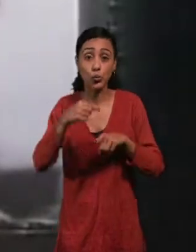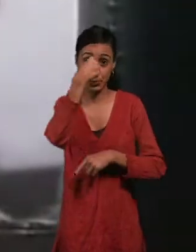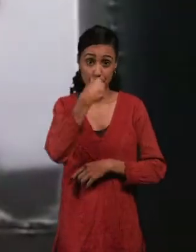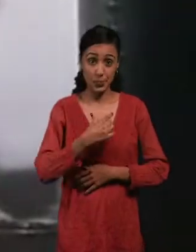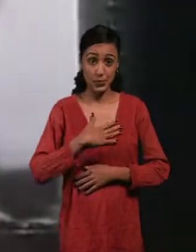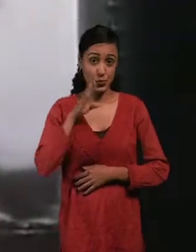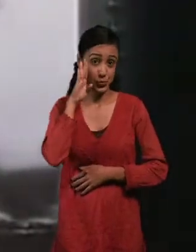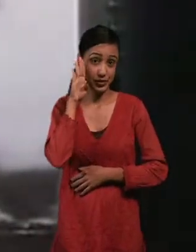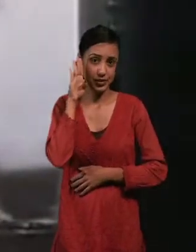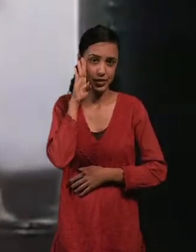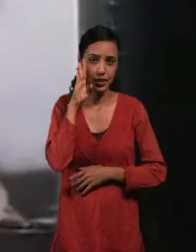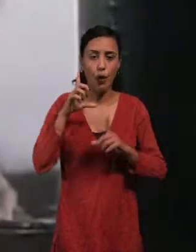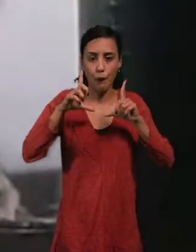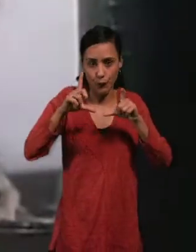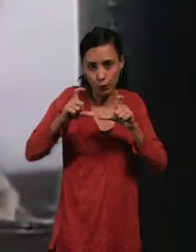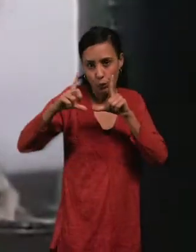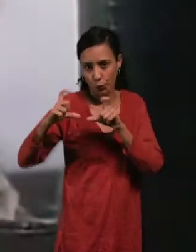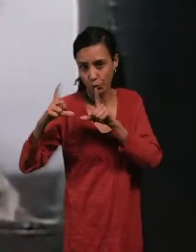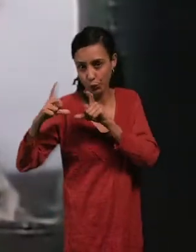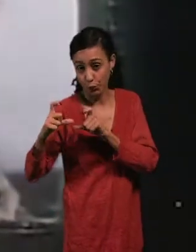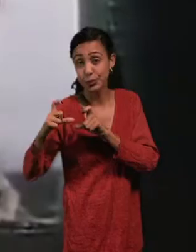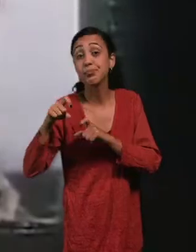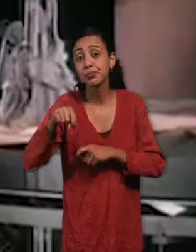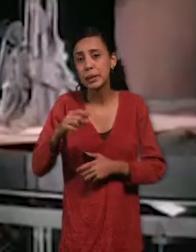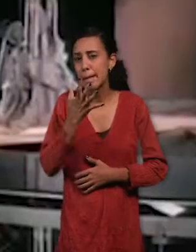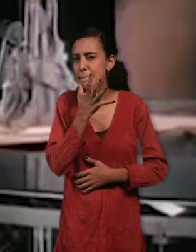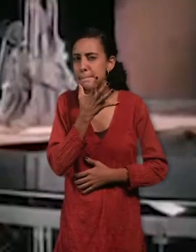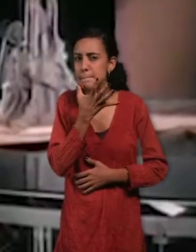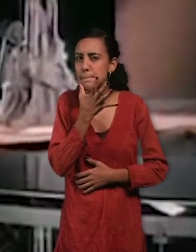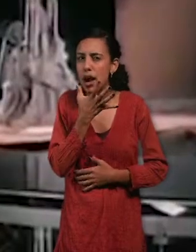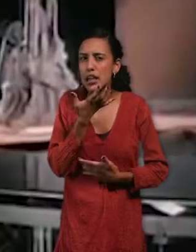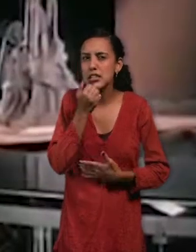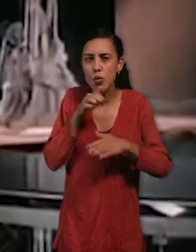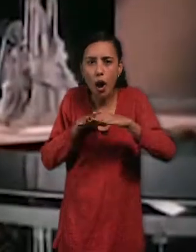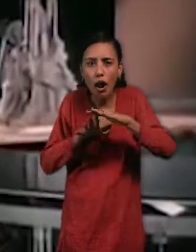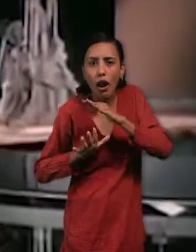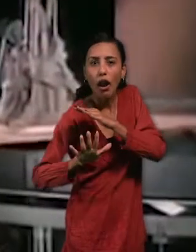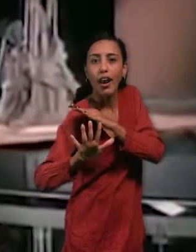del acetato, foto a foto, lo cual daba una impresión de más profundidad y textura.